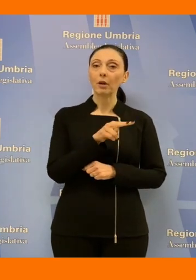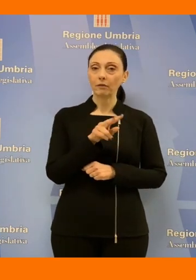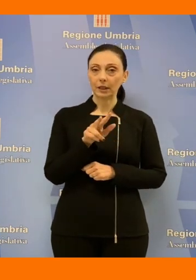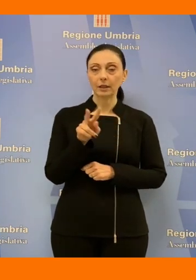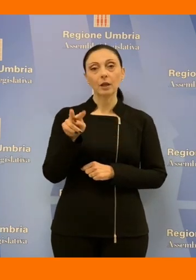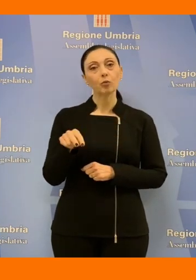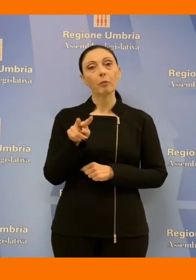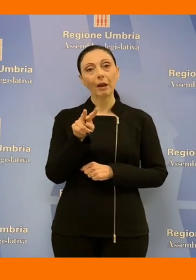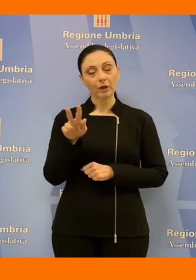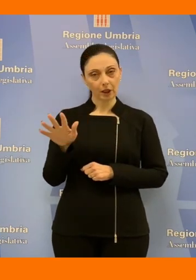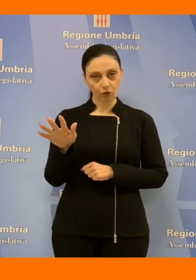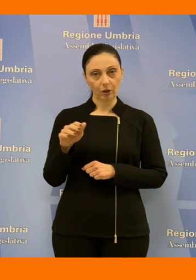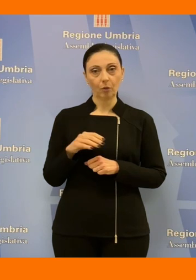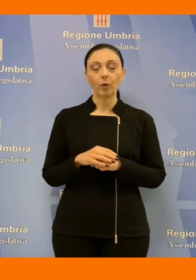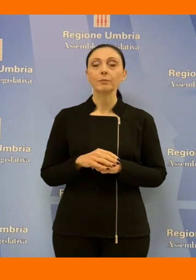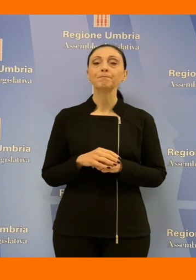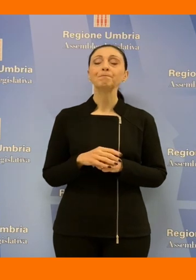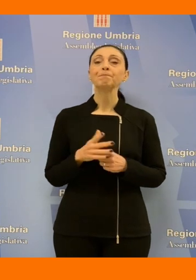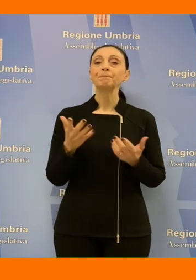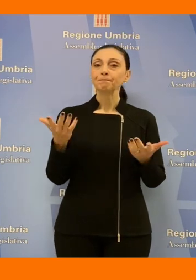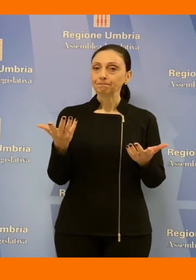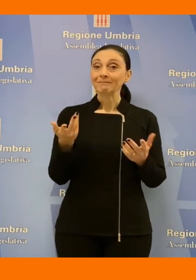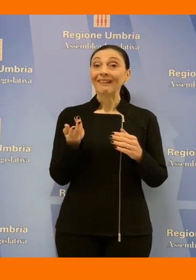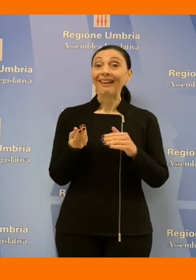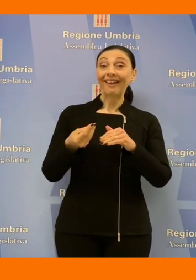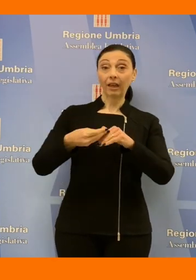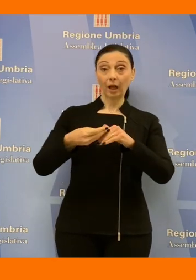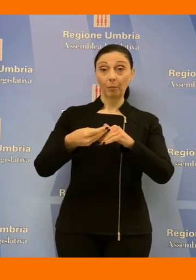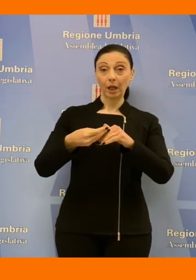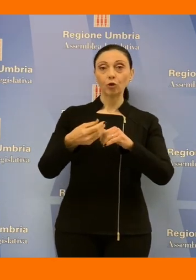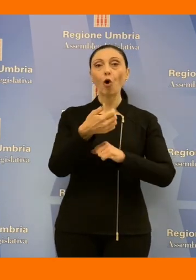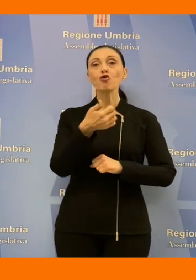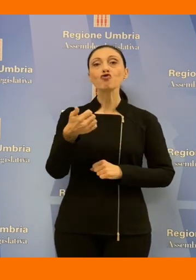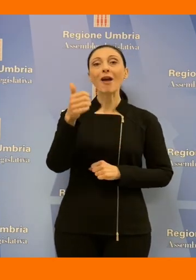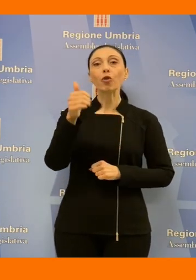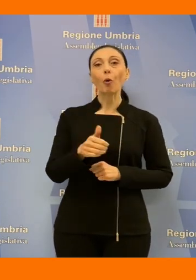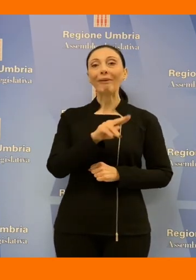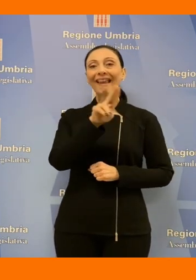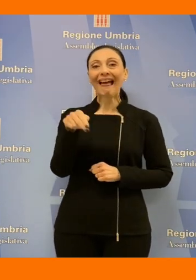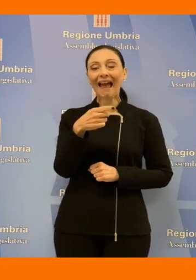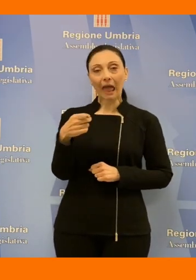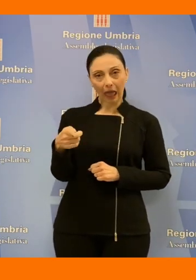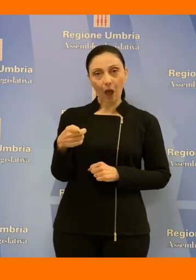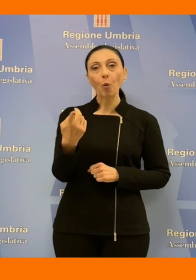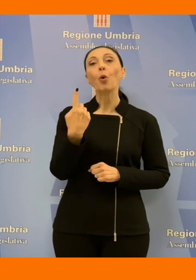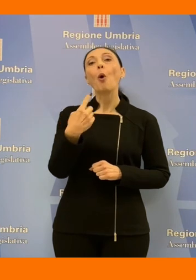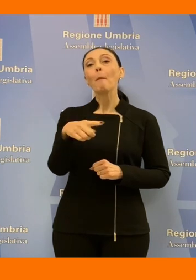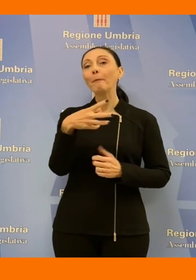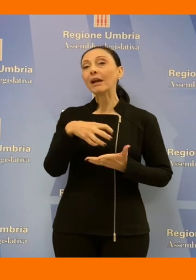-2025 con l'incremento di 100.000 euro per gli stanziamenti a sostegno